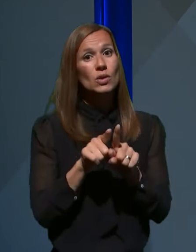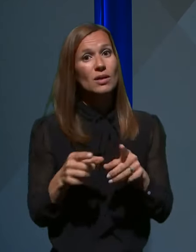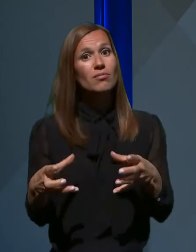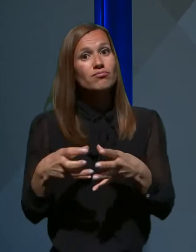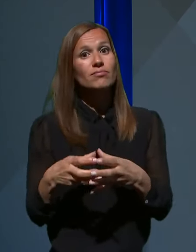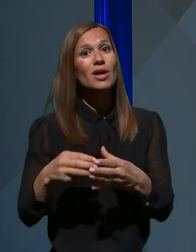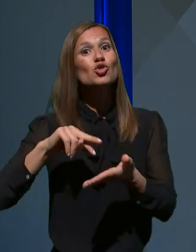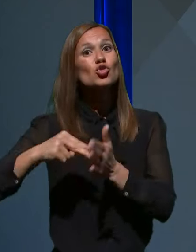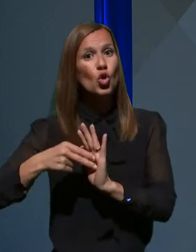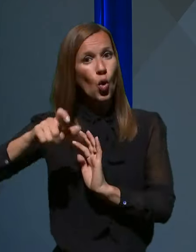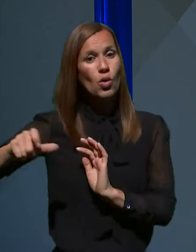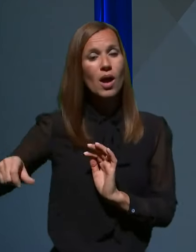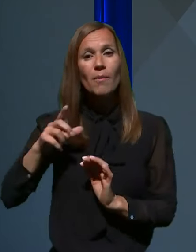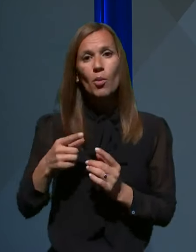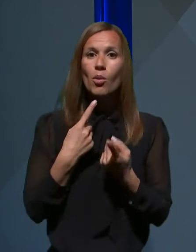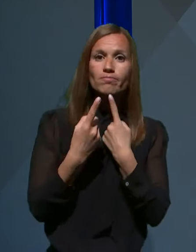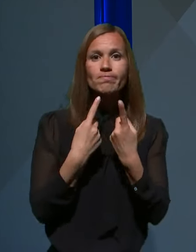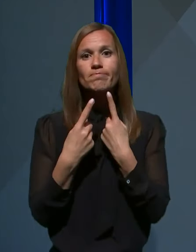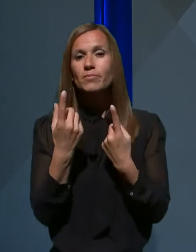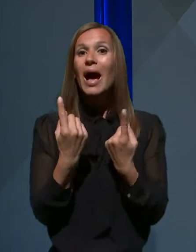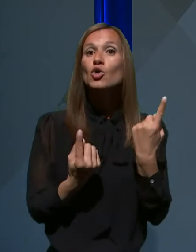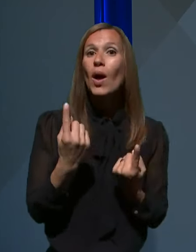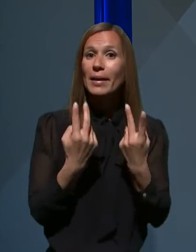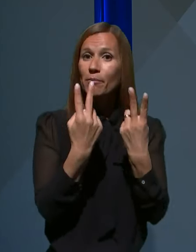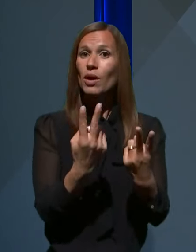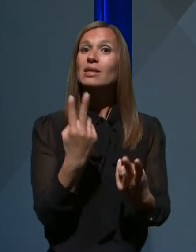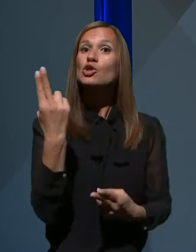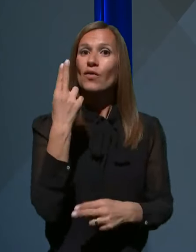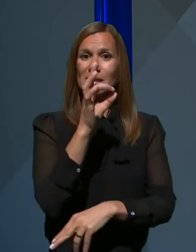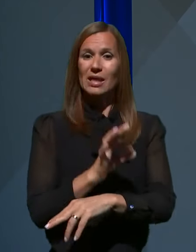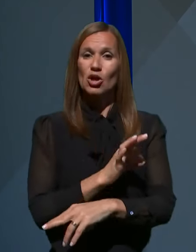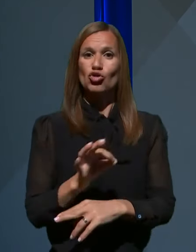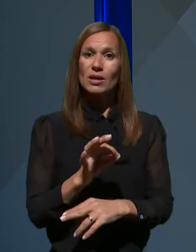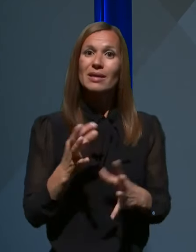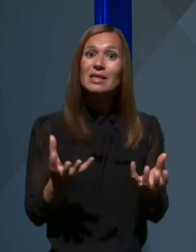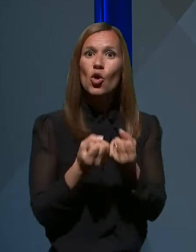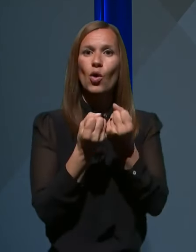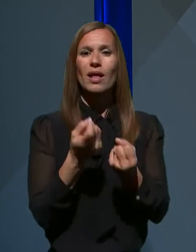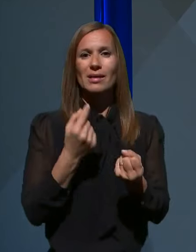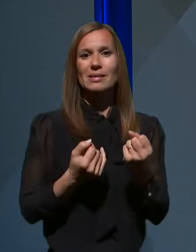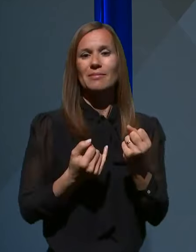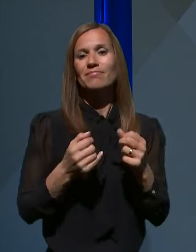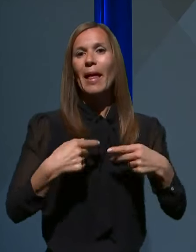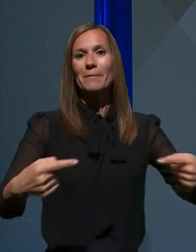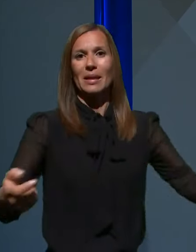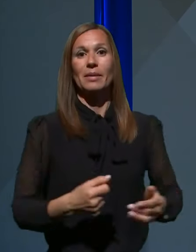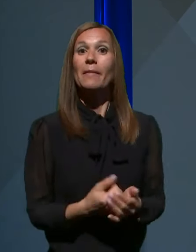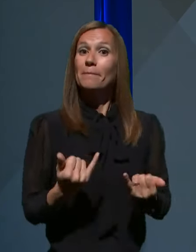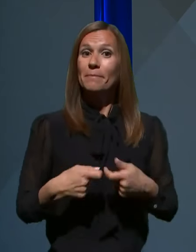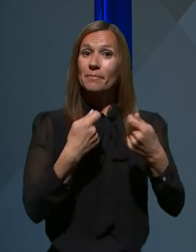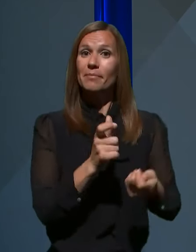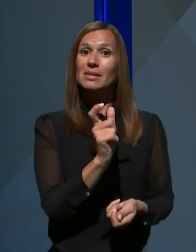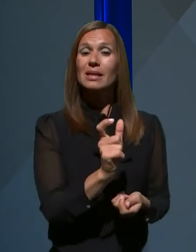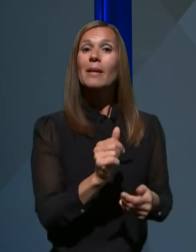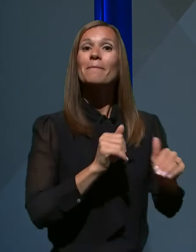tako seznanili z aktualnim pogledom na slovenski načrt izhoda iz epidemije. Besedo predaja ministru za